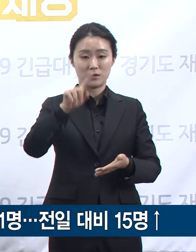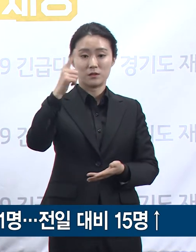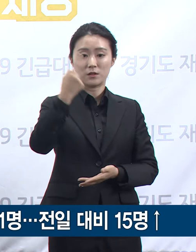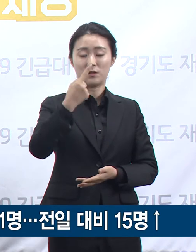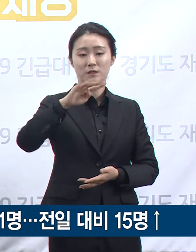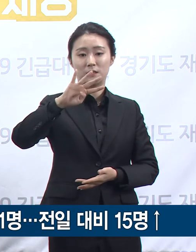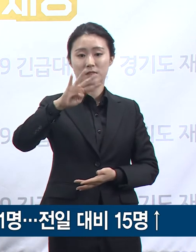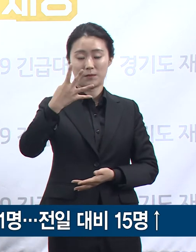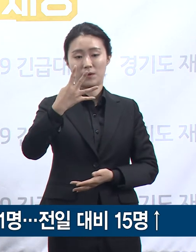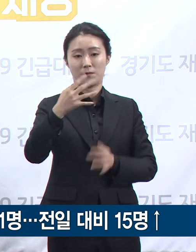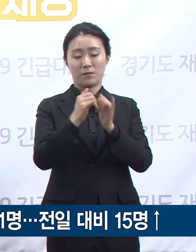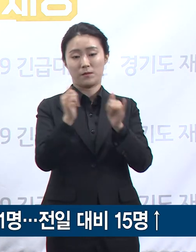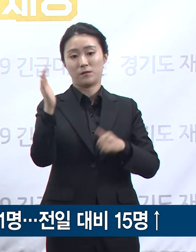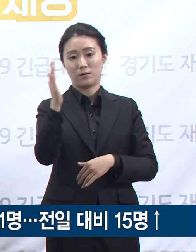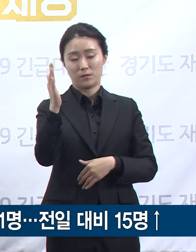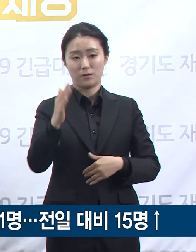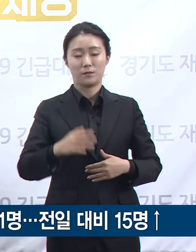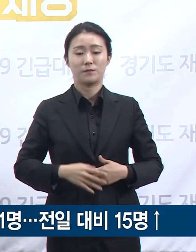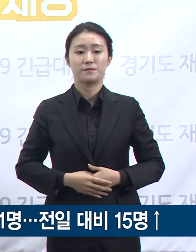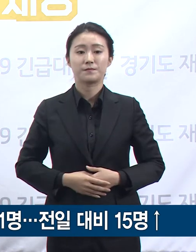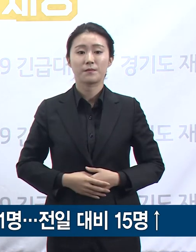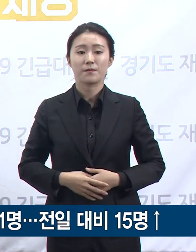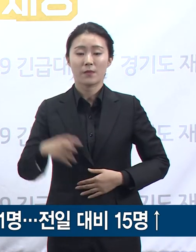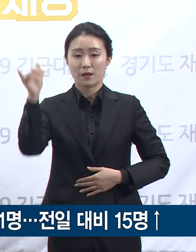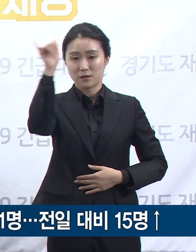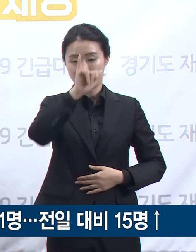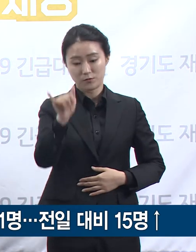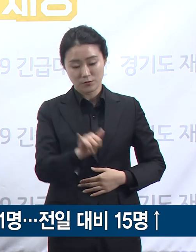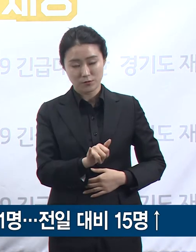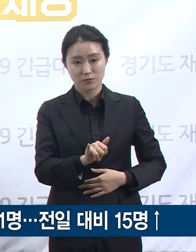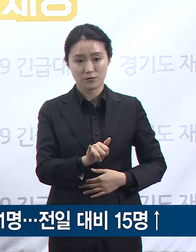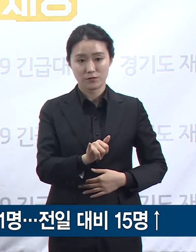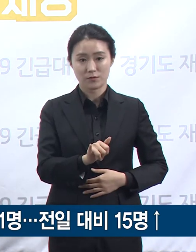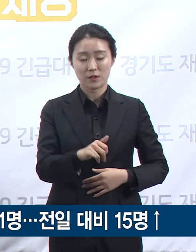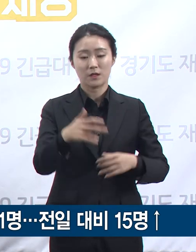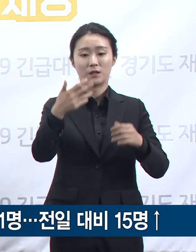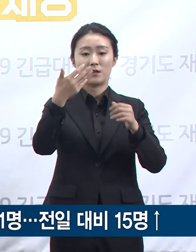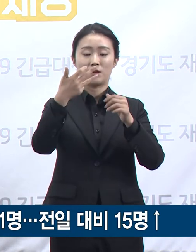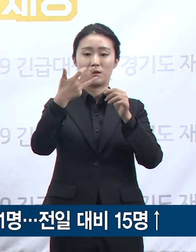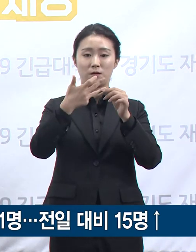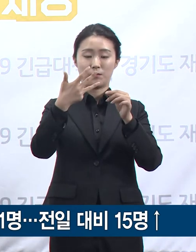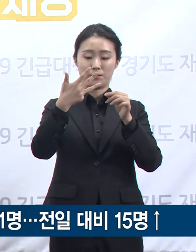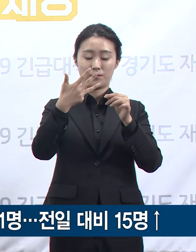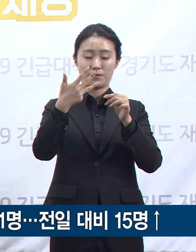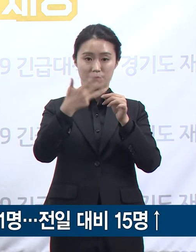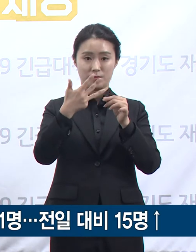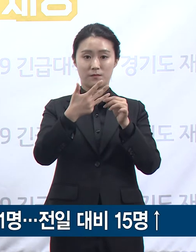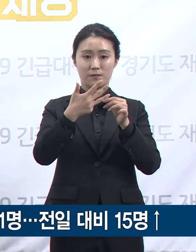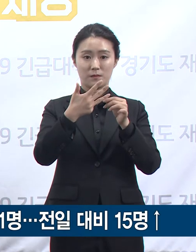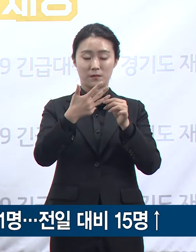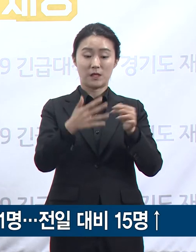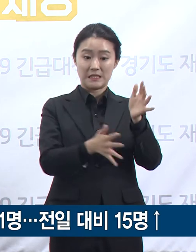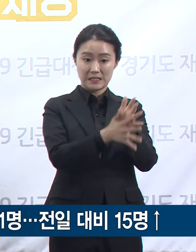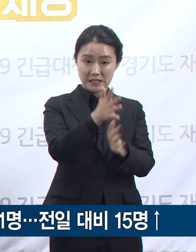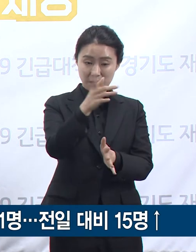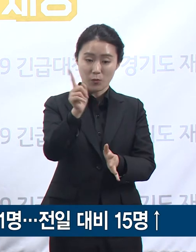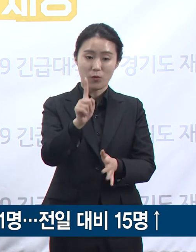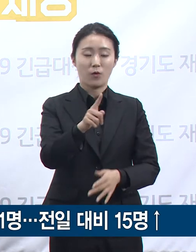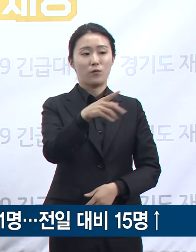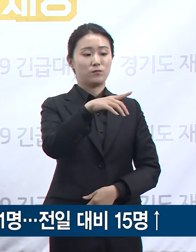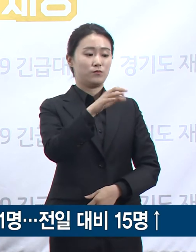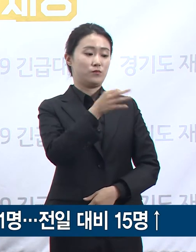확진자 발생 수는 10.6명으로 전국 17개 시도 중 8번째이며 시군별로는 부천시